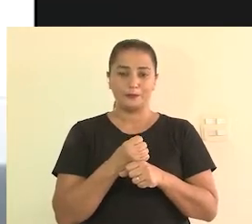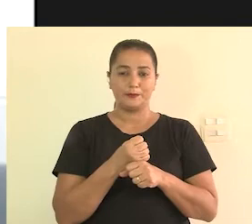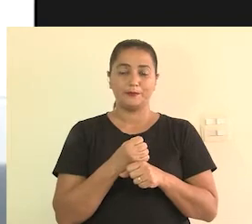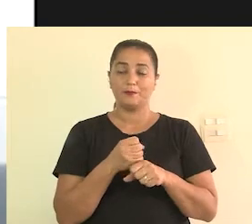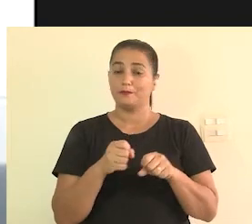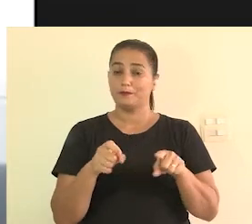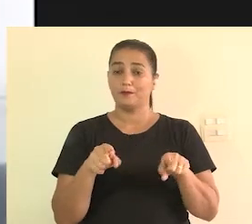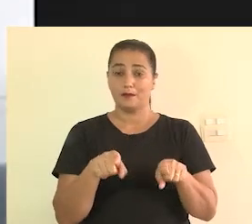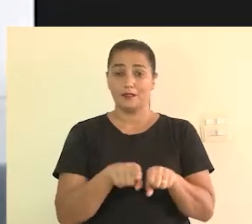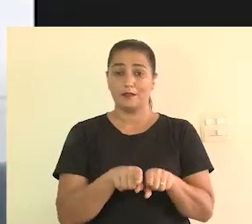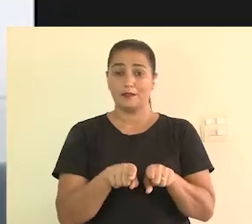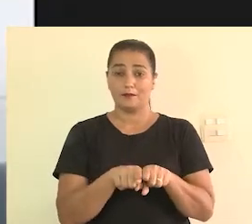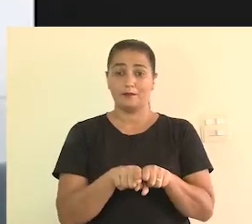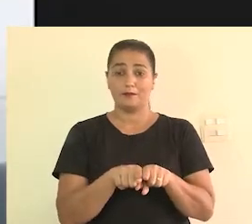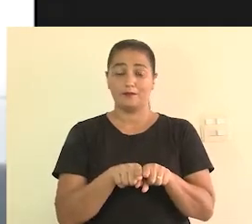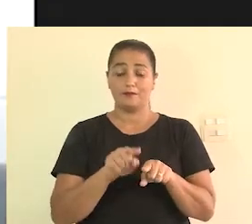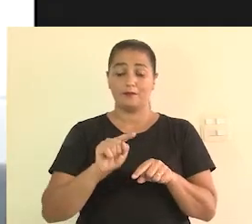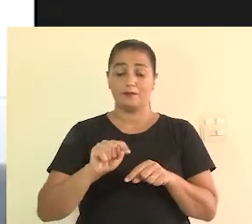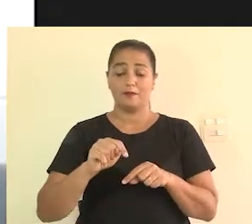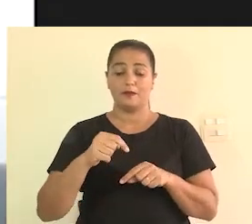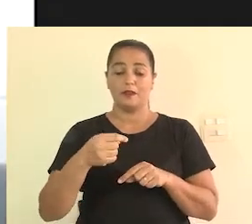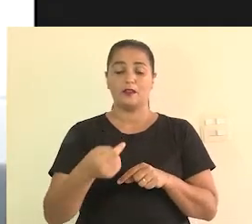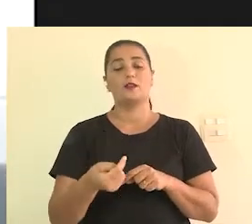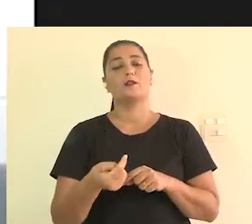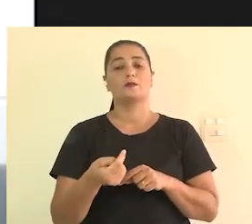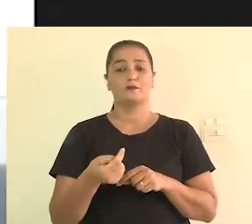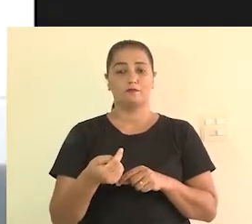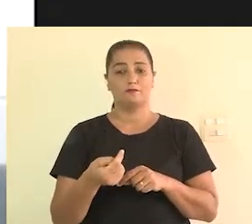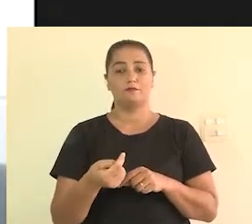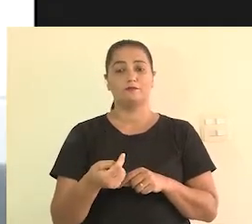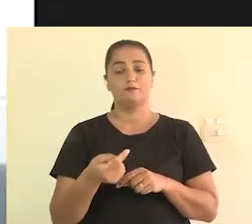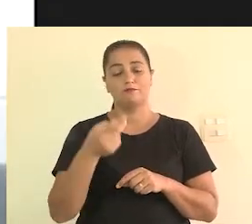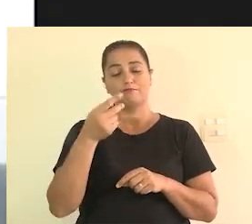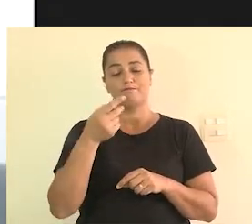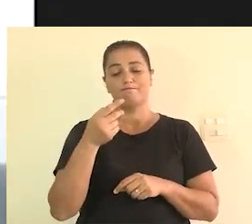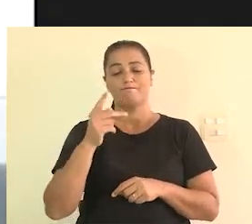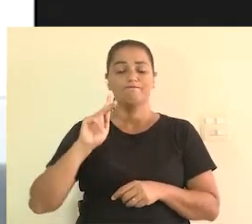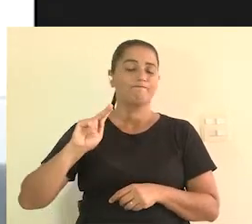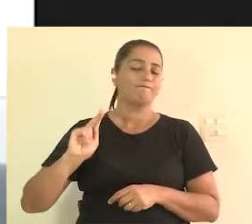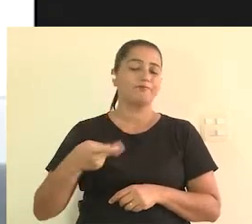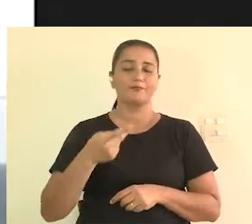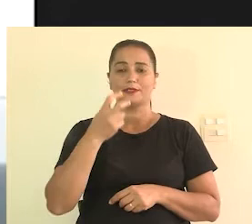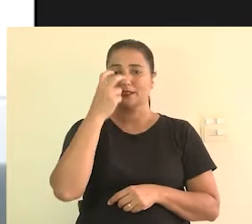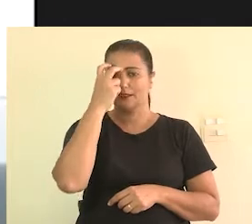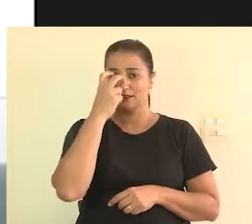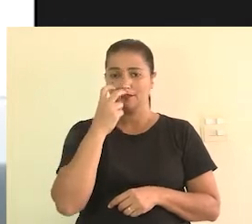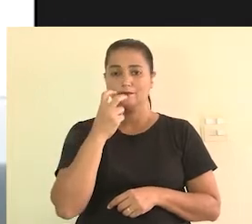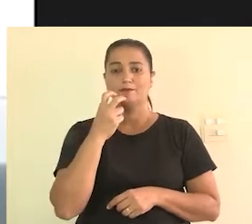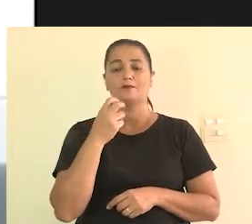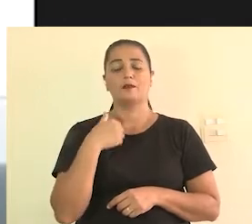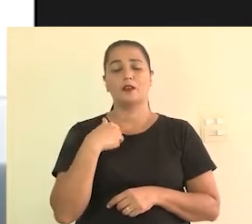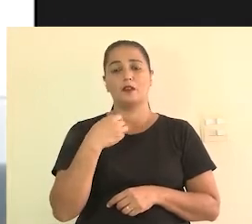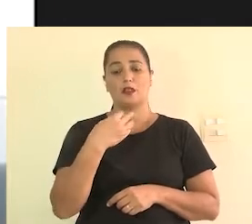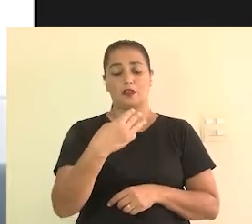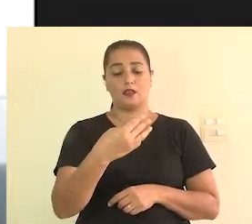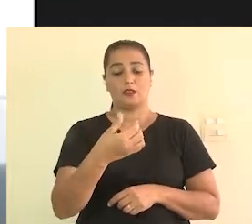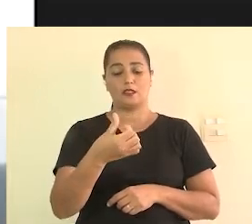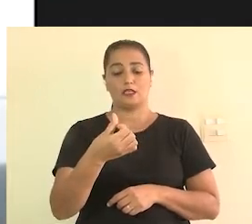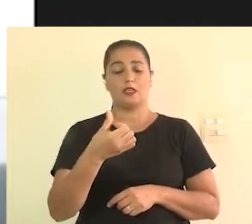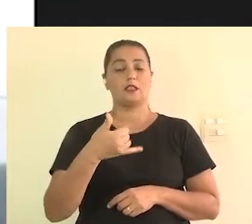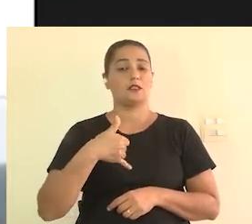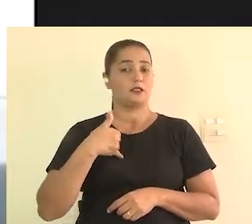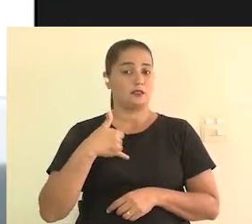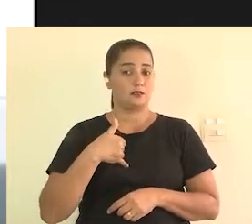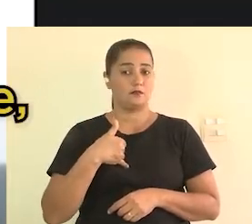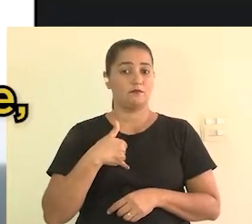E também, depois que eu me tornei uma pessoa com deficiência visual, que aconteceu isso aos 36